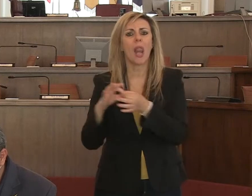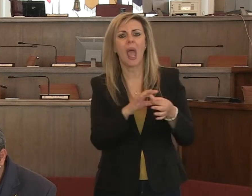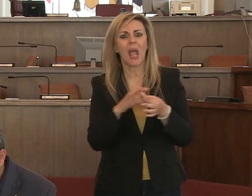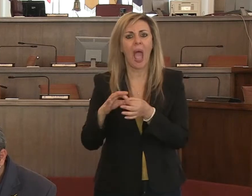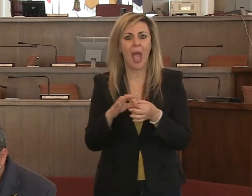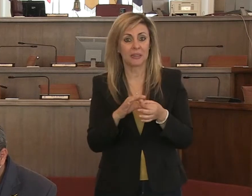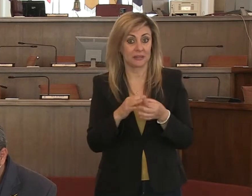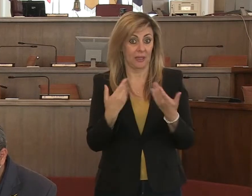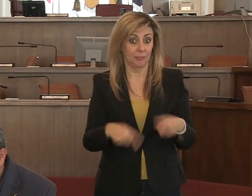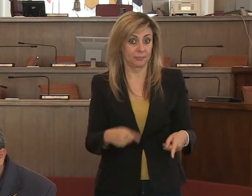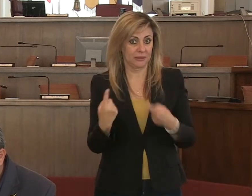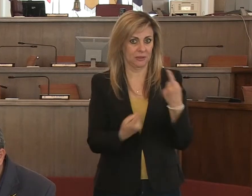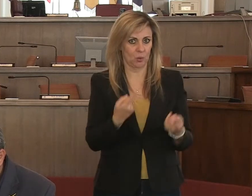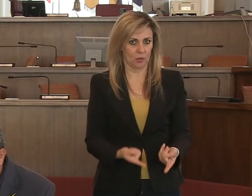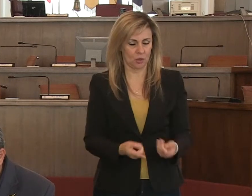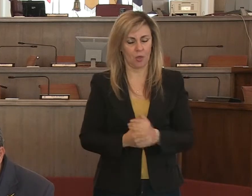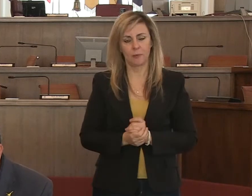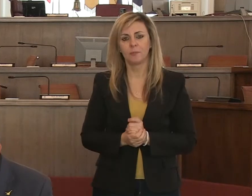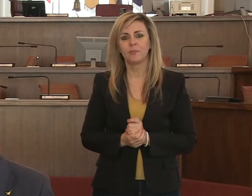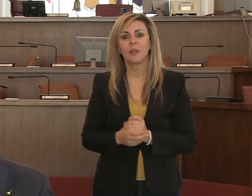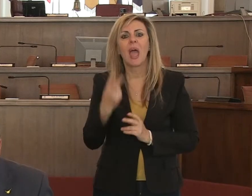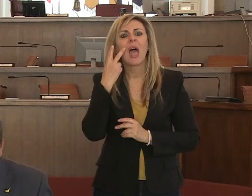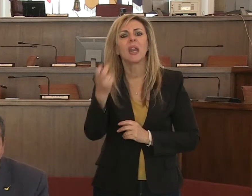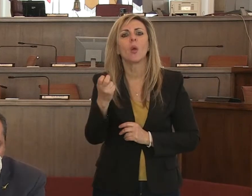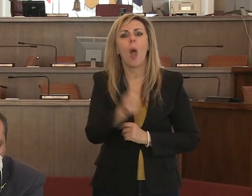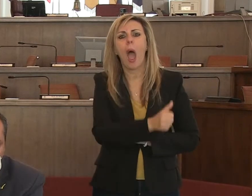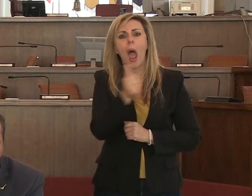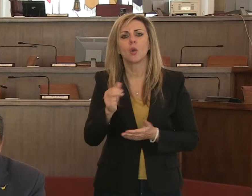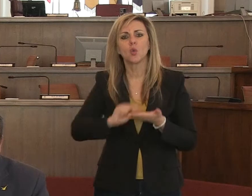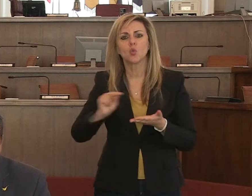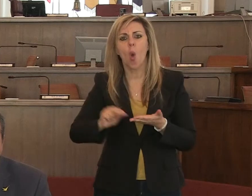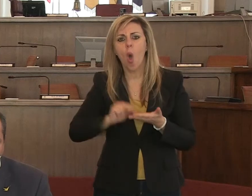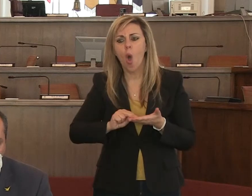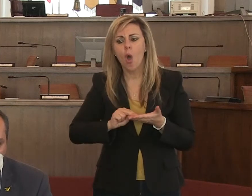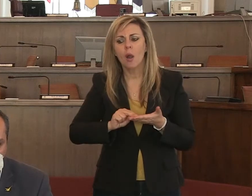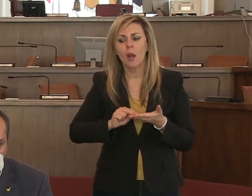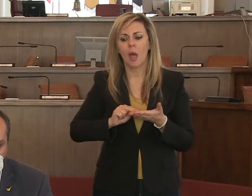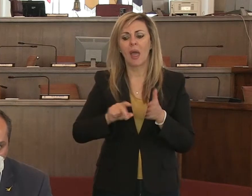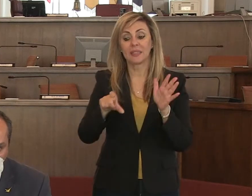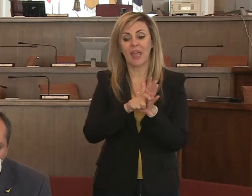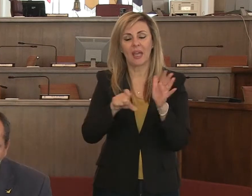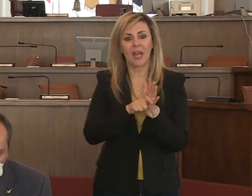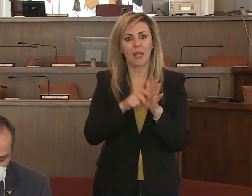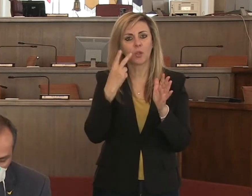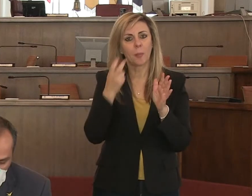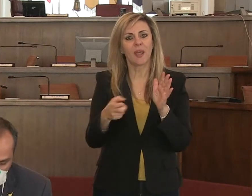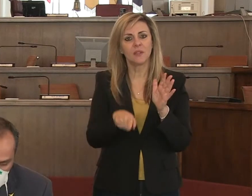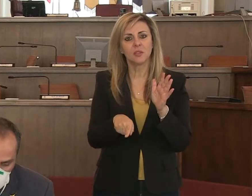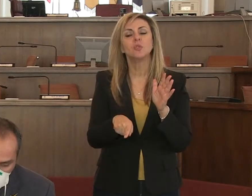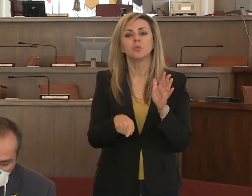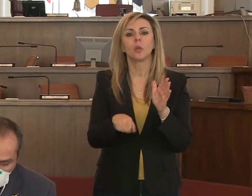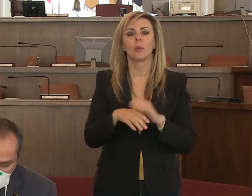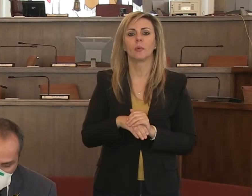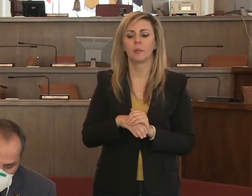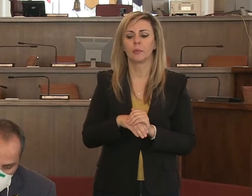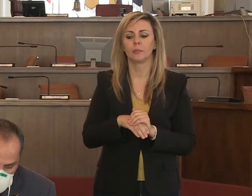dei propri figli. Quindi possiamo dire che per quanto riguarda l'anno scolastico come visto anche dal decreto questo è salvaguardato